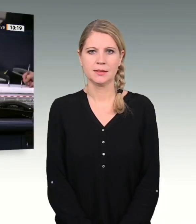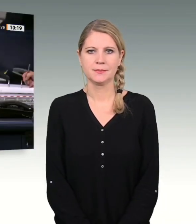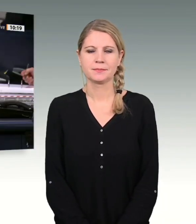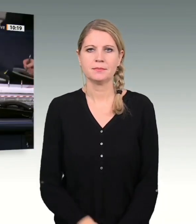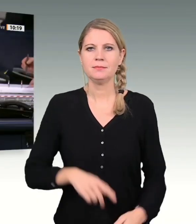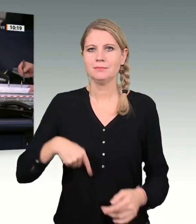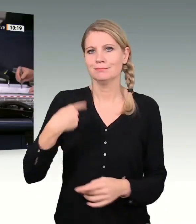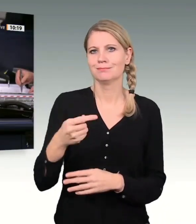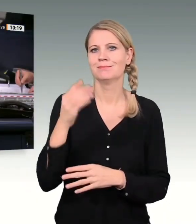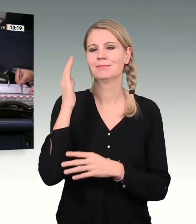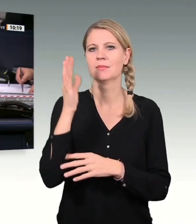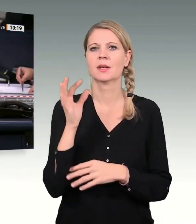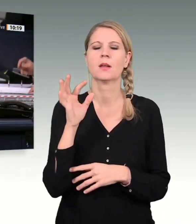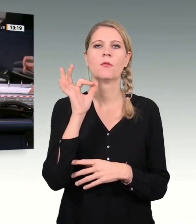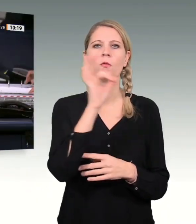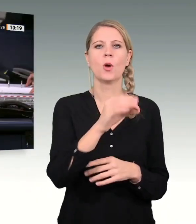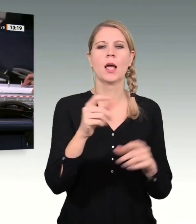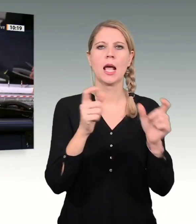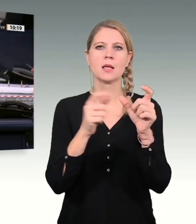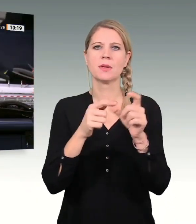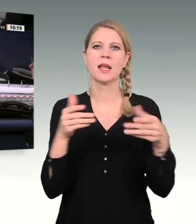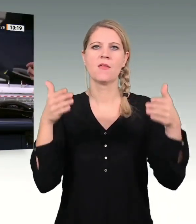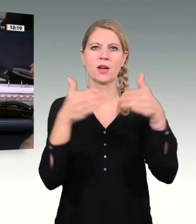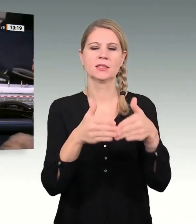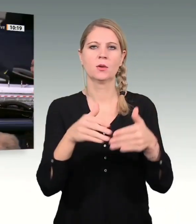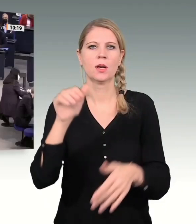Nächster Redner für die SPD-Fraktion, Andreas Schwarz.